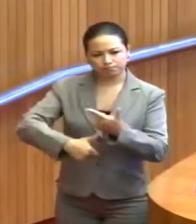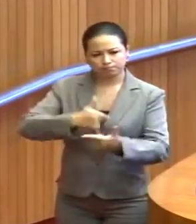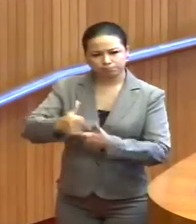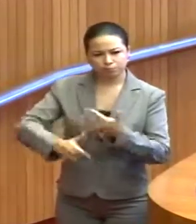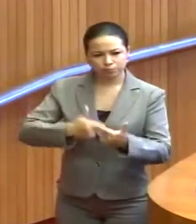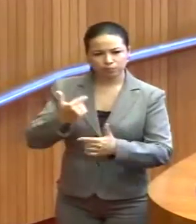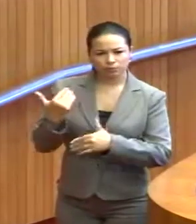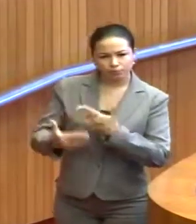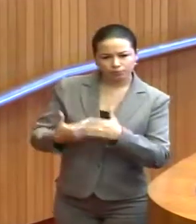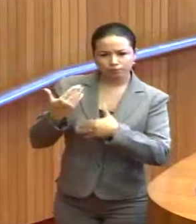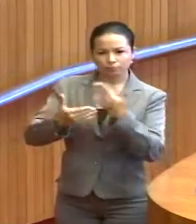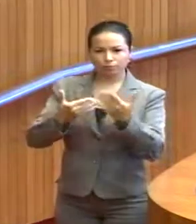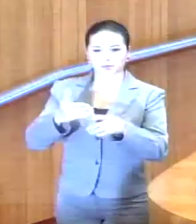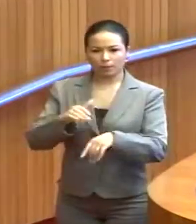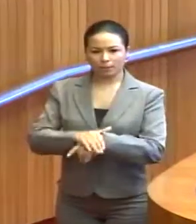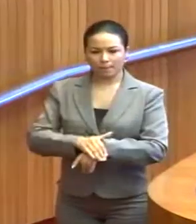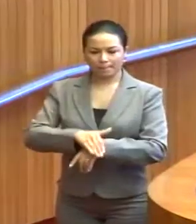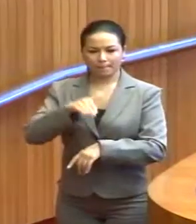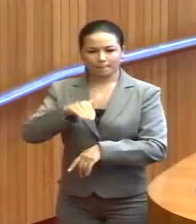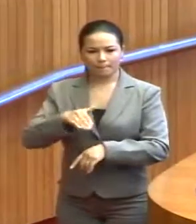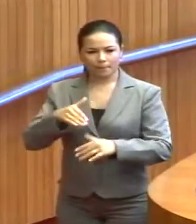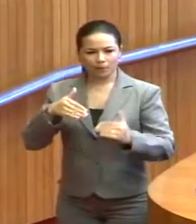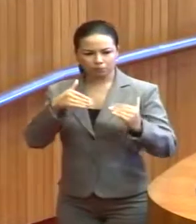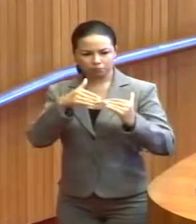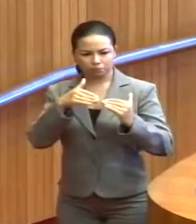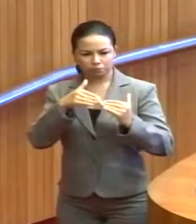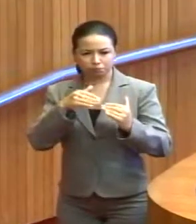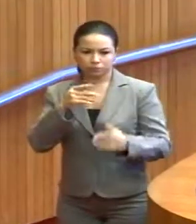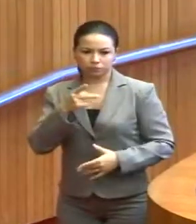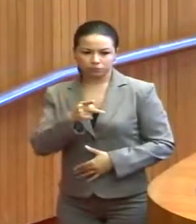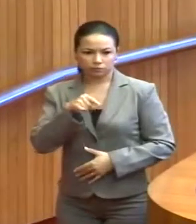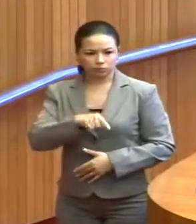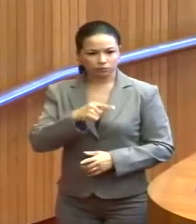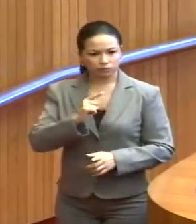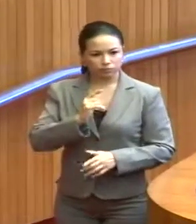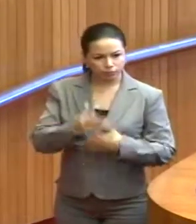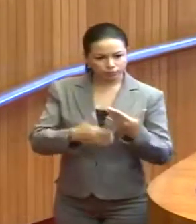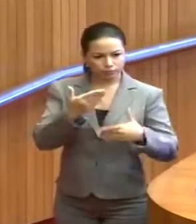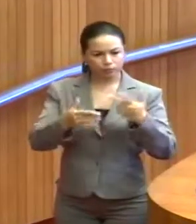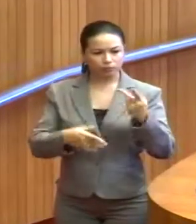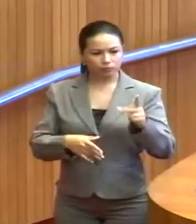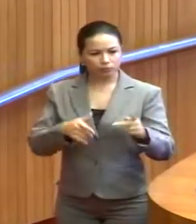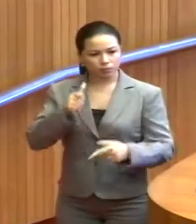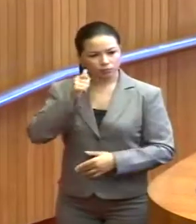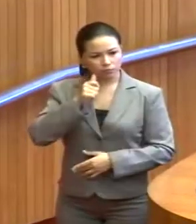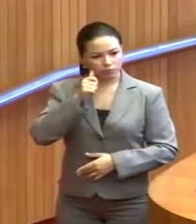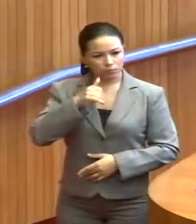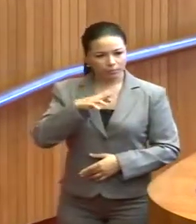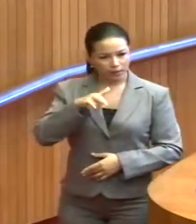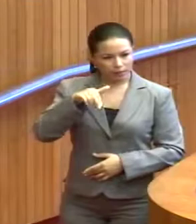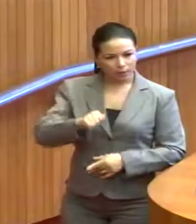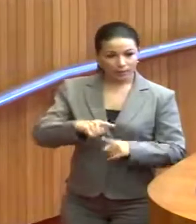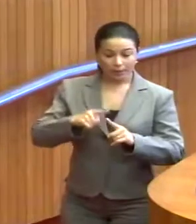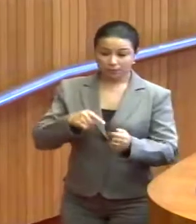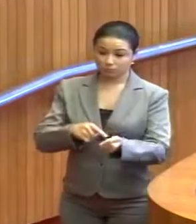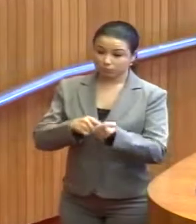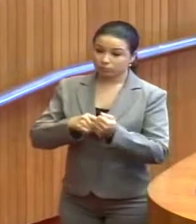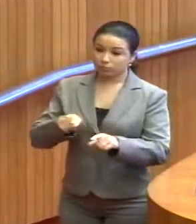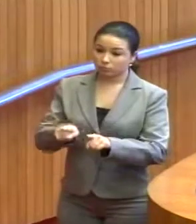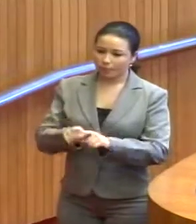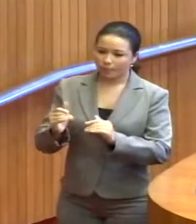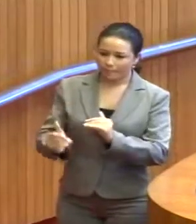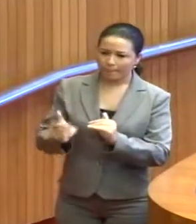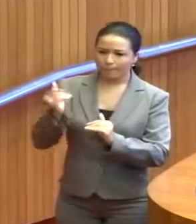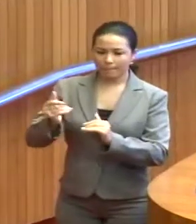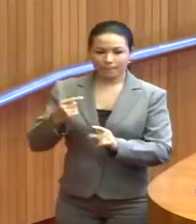superação extremamente idêntica à luta de superação de Marina Silva, mas ela veio nos apoiar, acima de tudo,